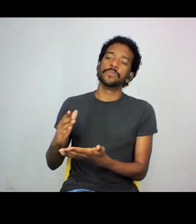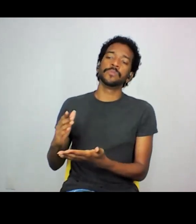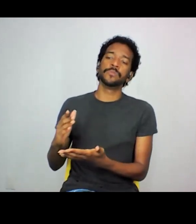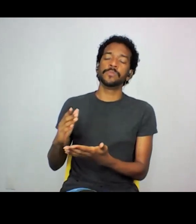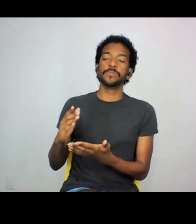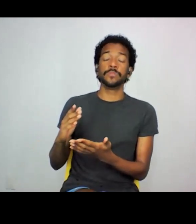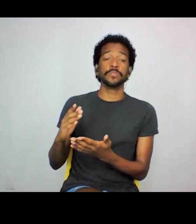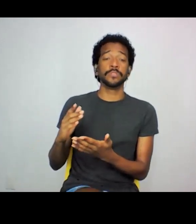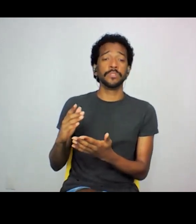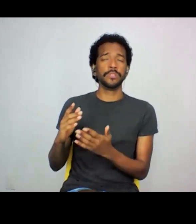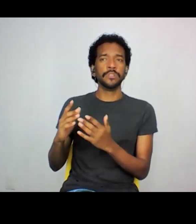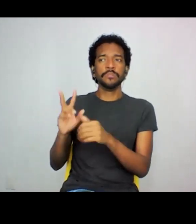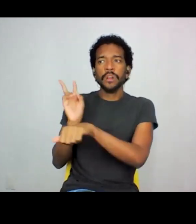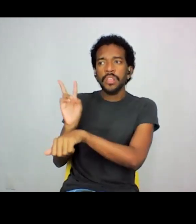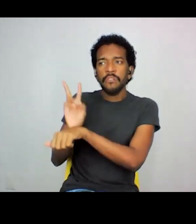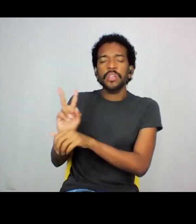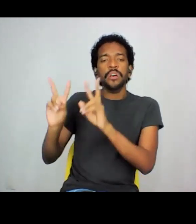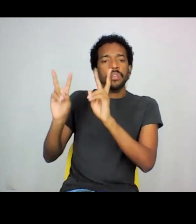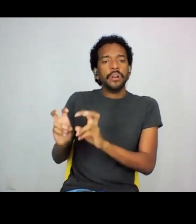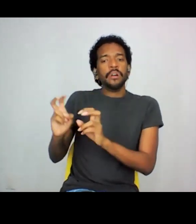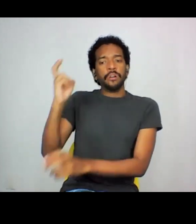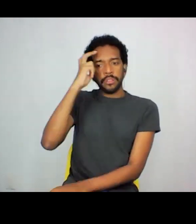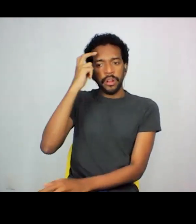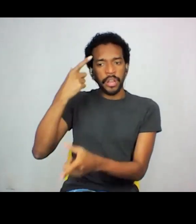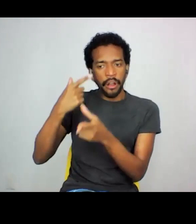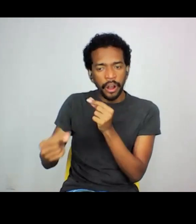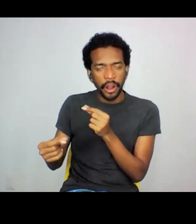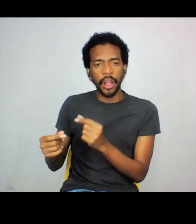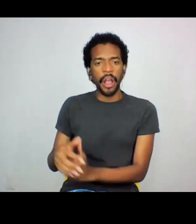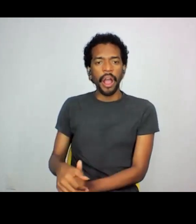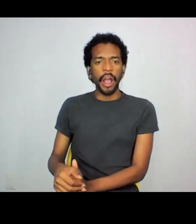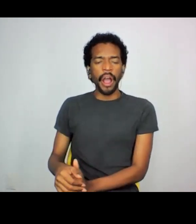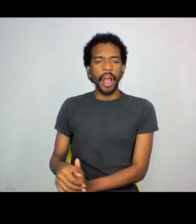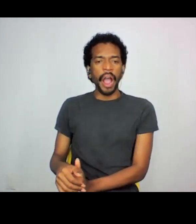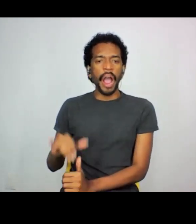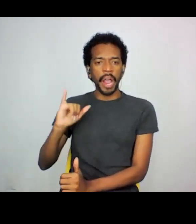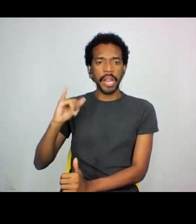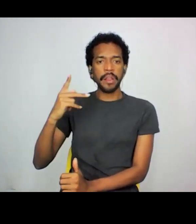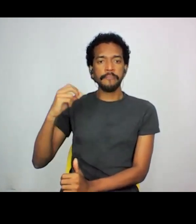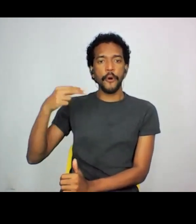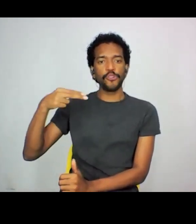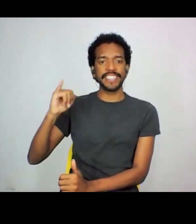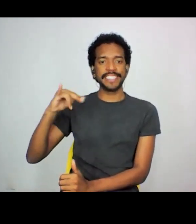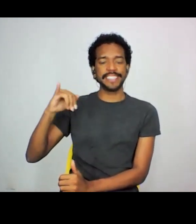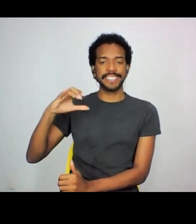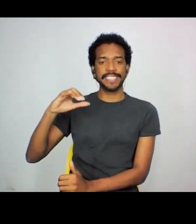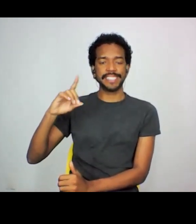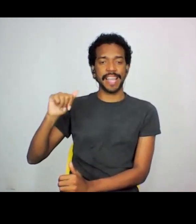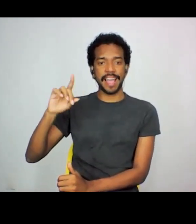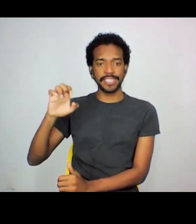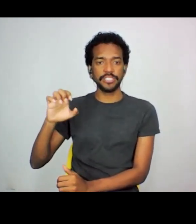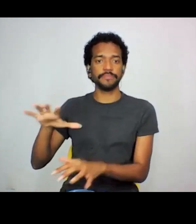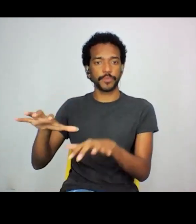preservação da cultura japonesa, de niponicidade, alguns, é, de